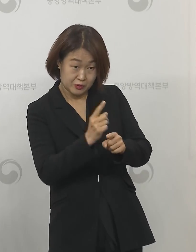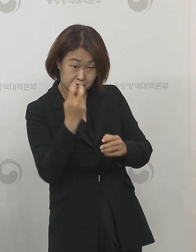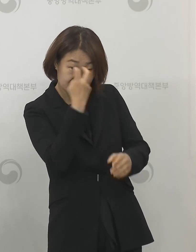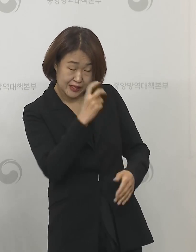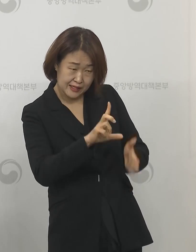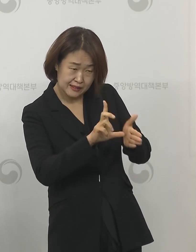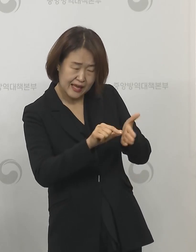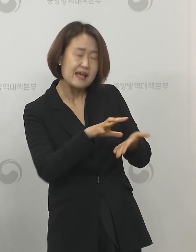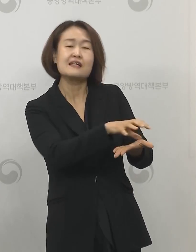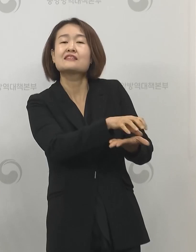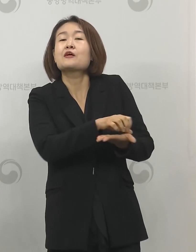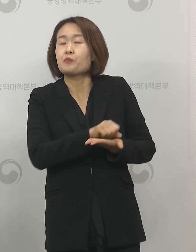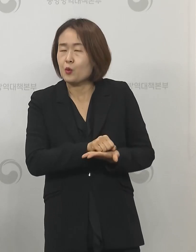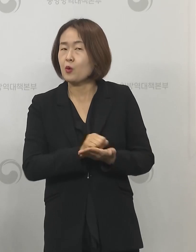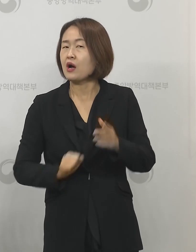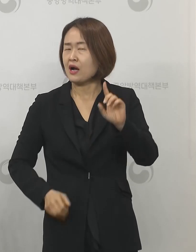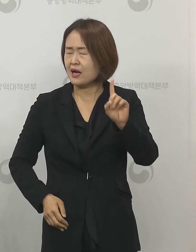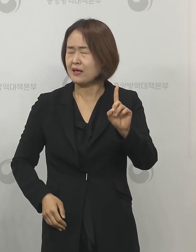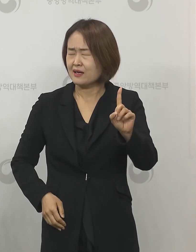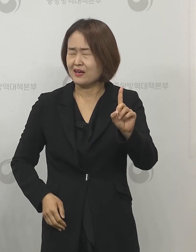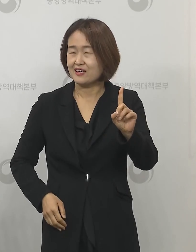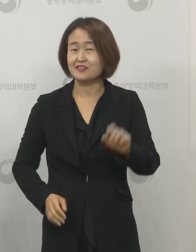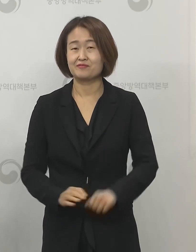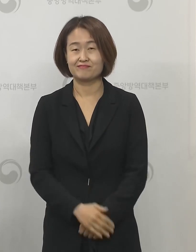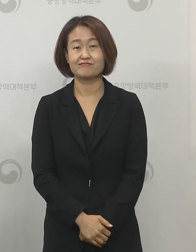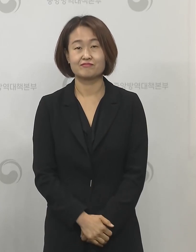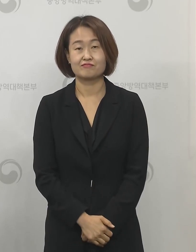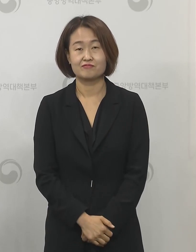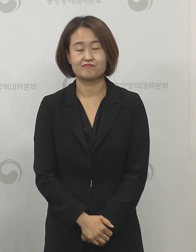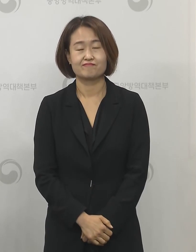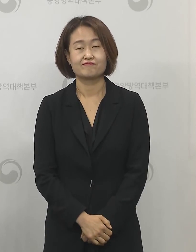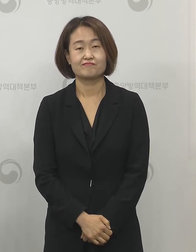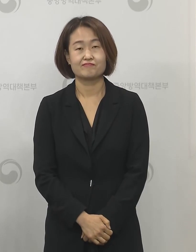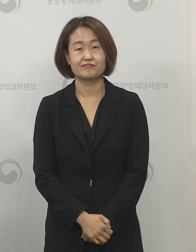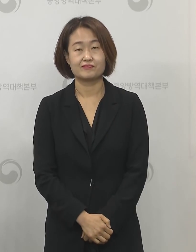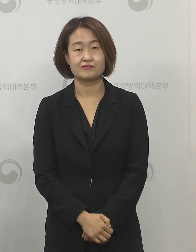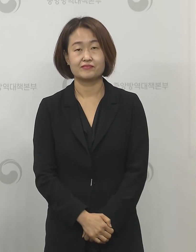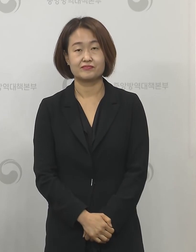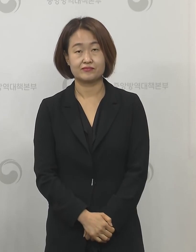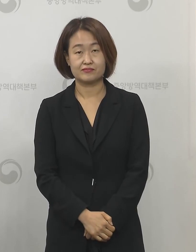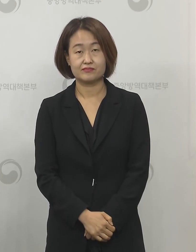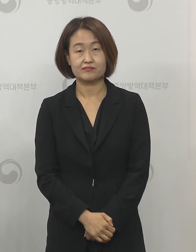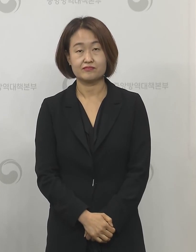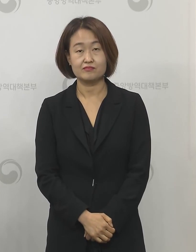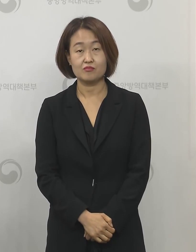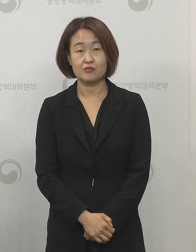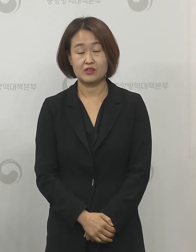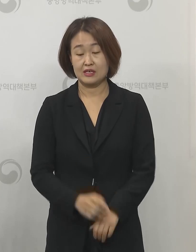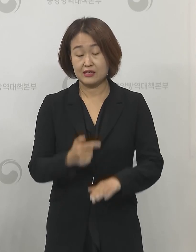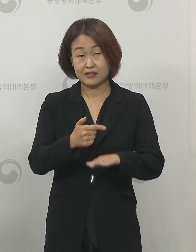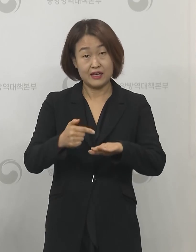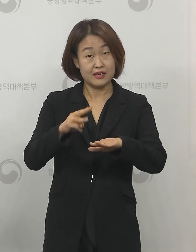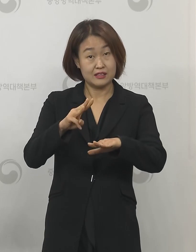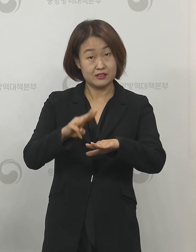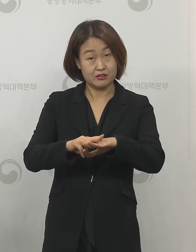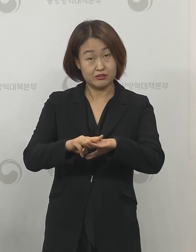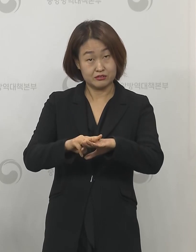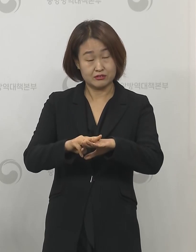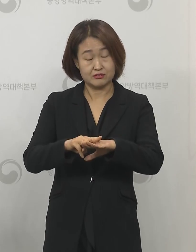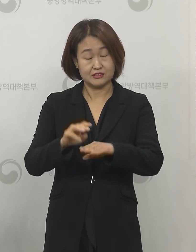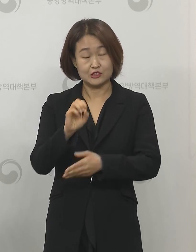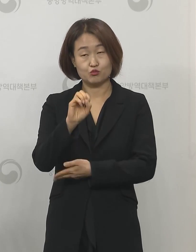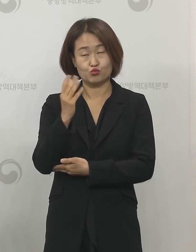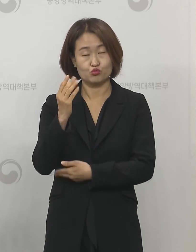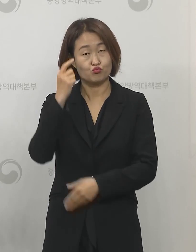참고하는 정도의 위험 요인으로 일단 보고 있습니다 네 다음은 대전일보 장중식 기자님